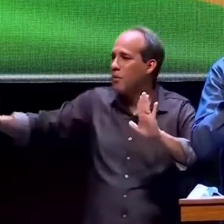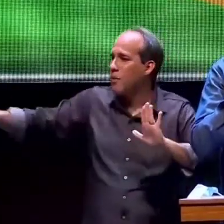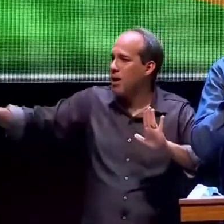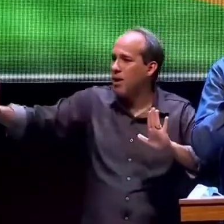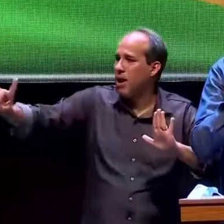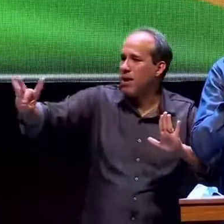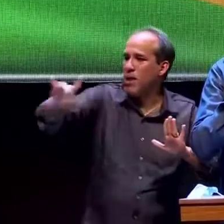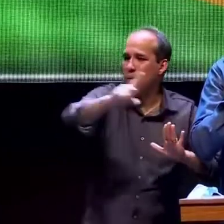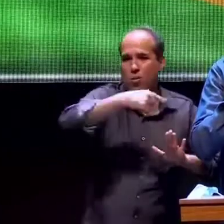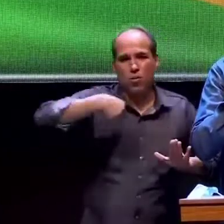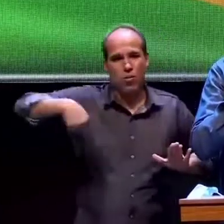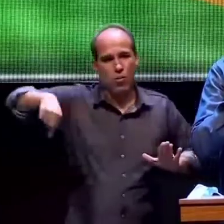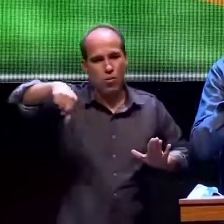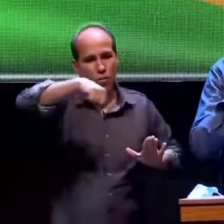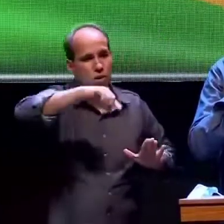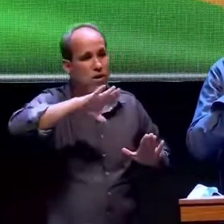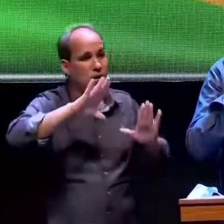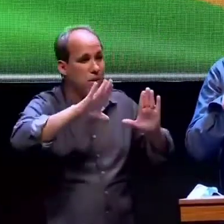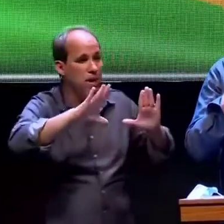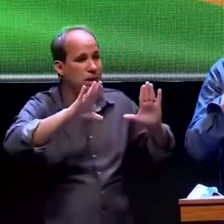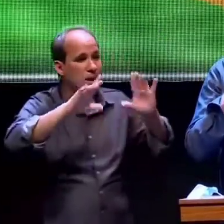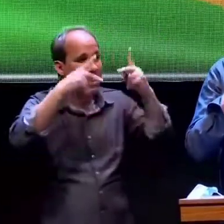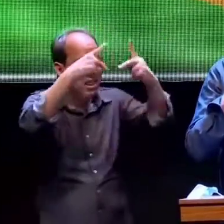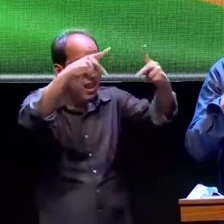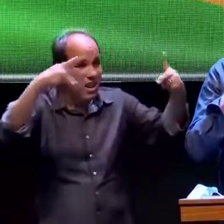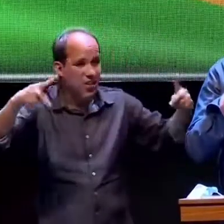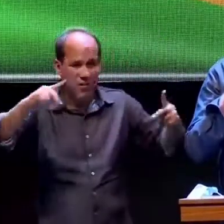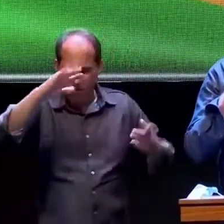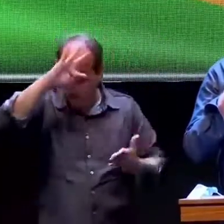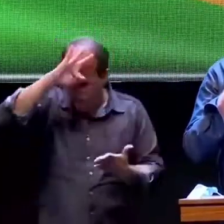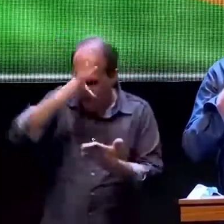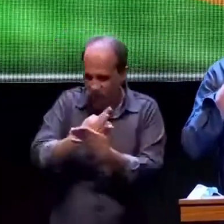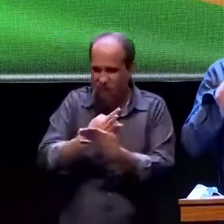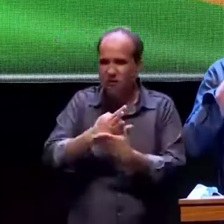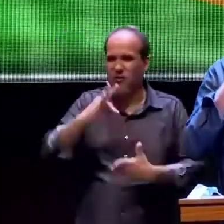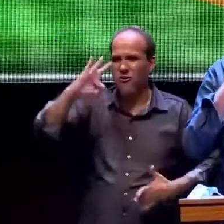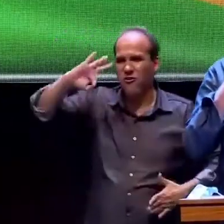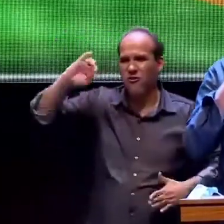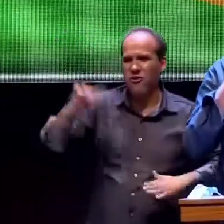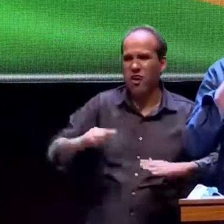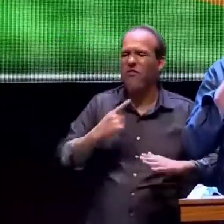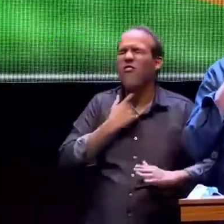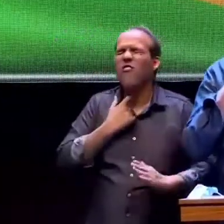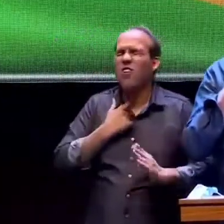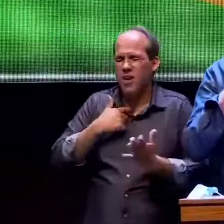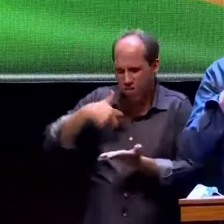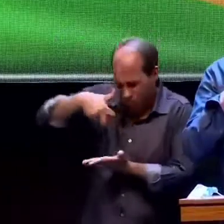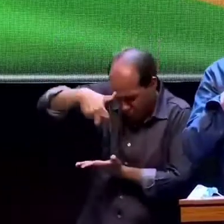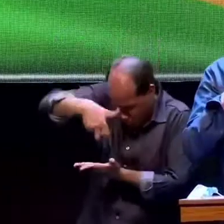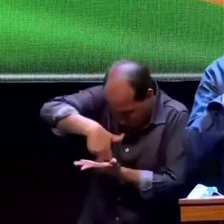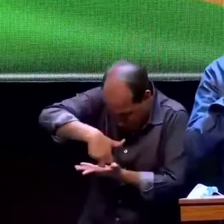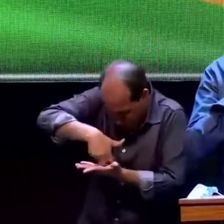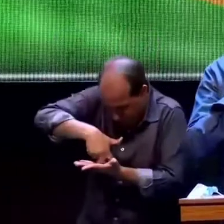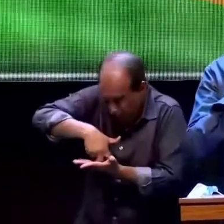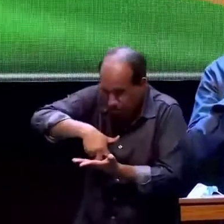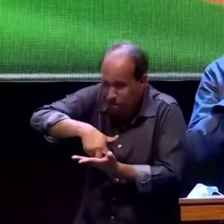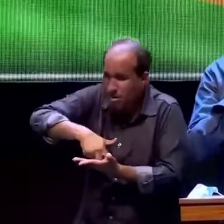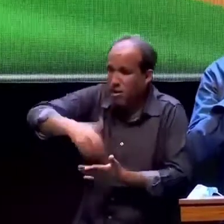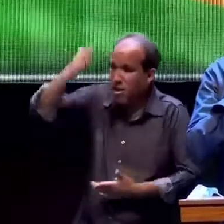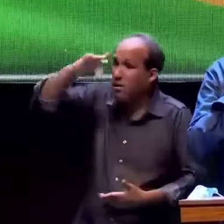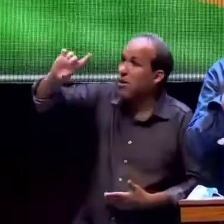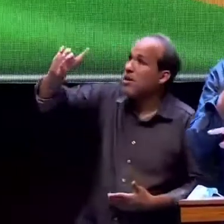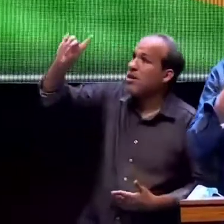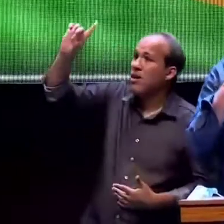e nós com fé com vontade e dobrando os joelhos para eles nós